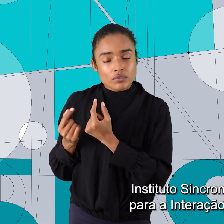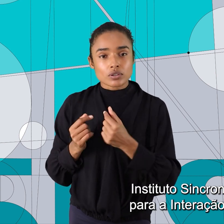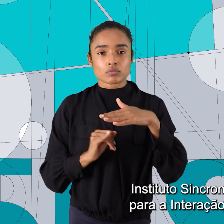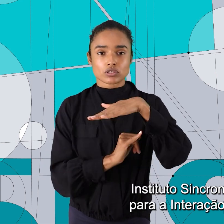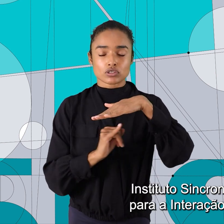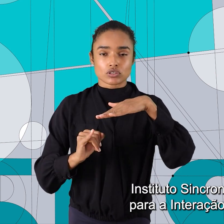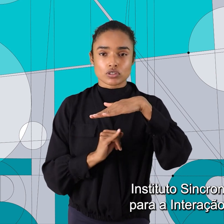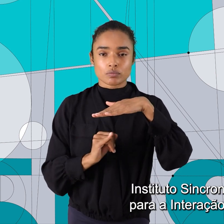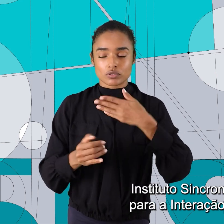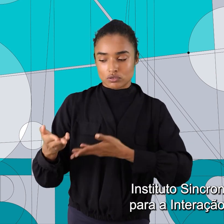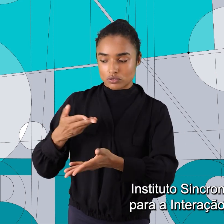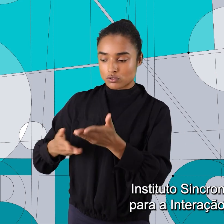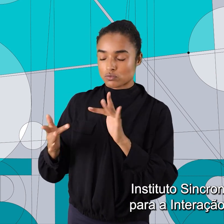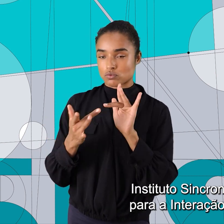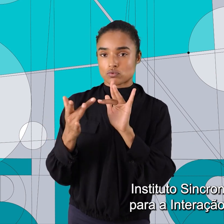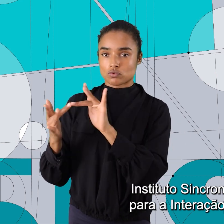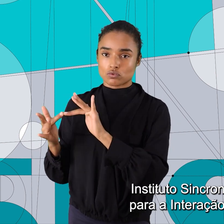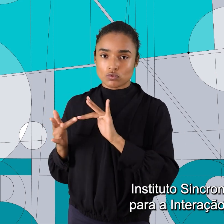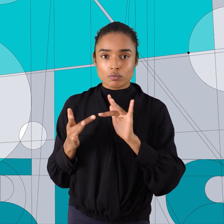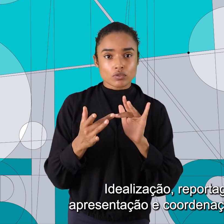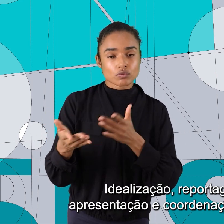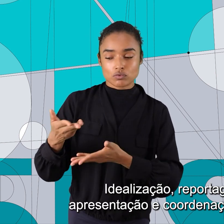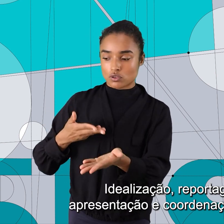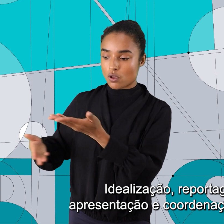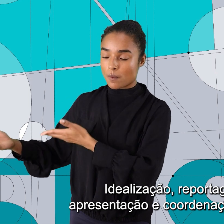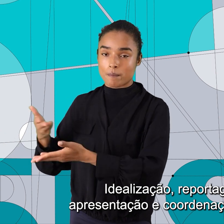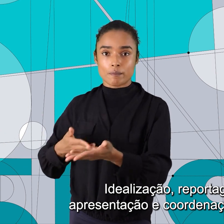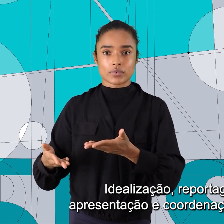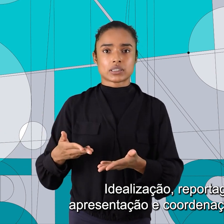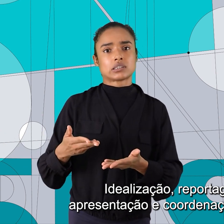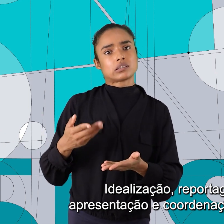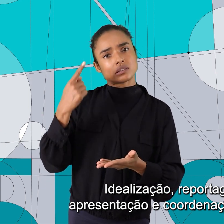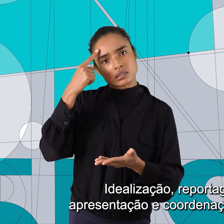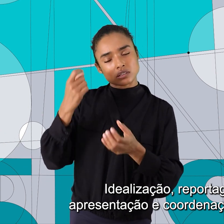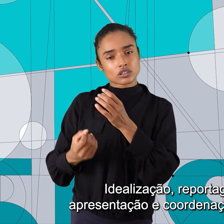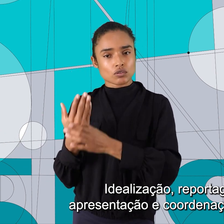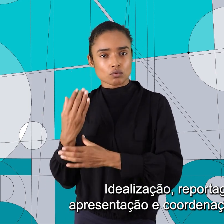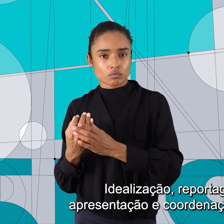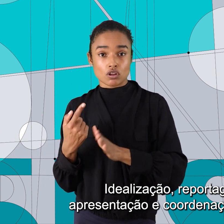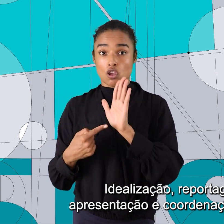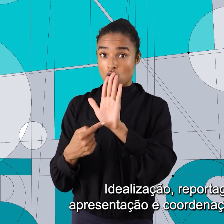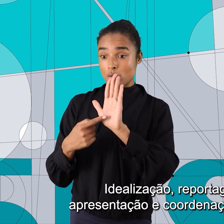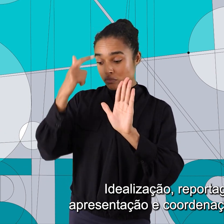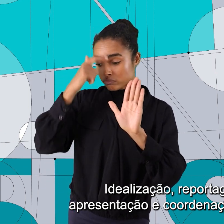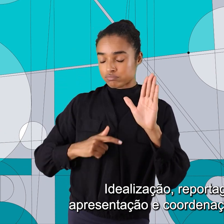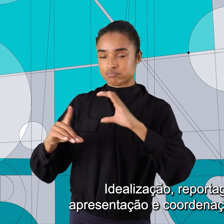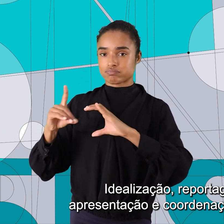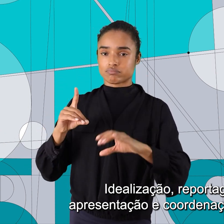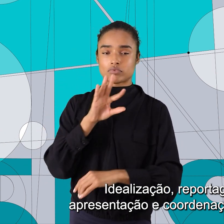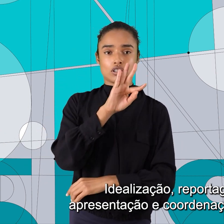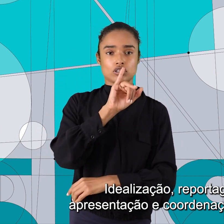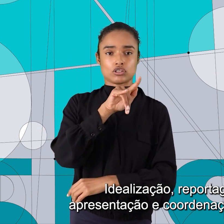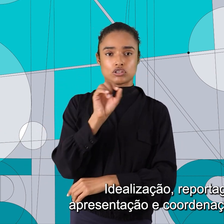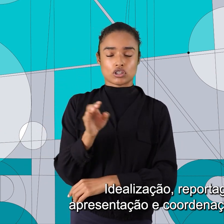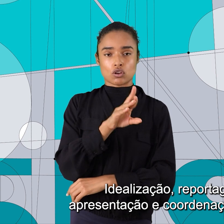Instituto Sincronicidade para Interação Social. Idealização, reportagem, roteiro, apresentação e coordenação